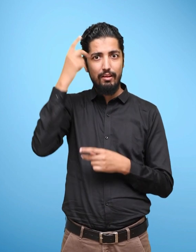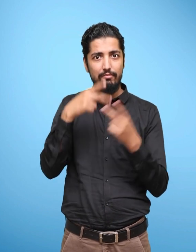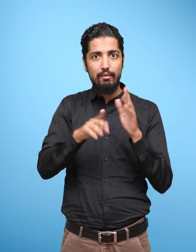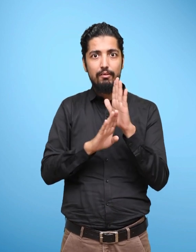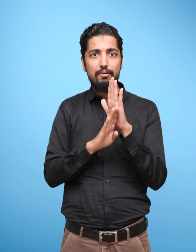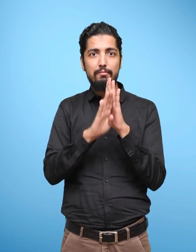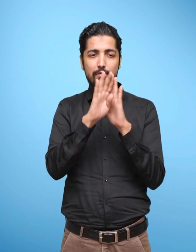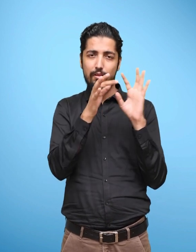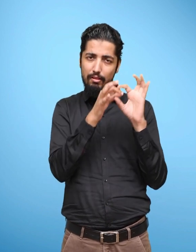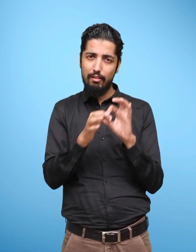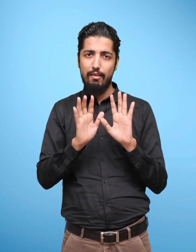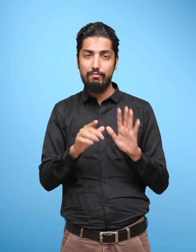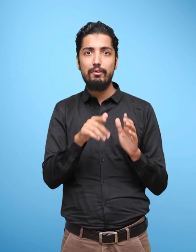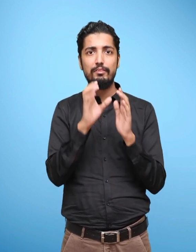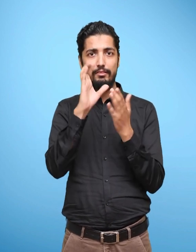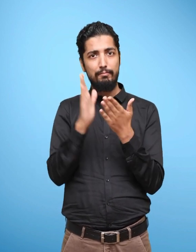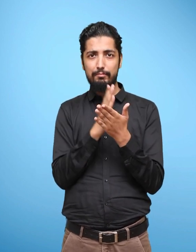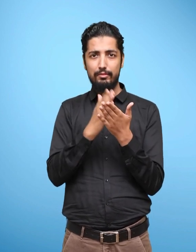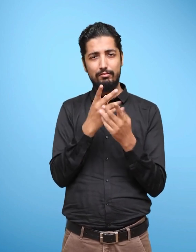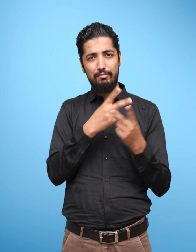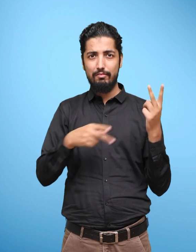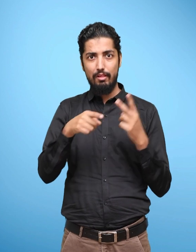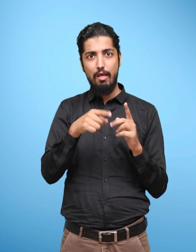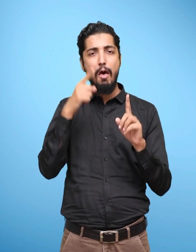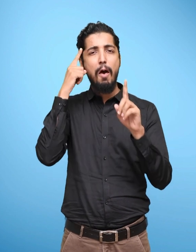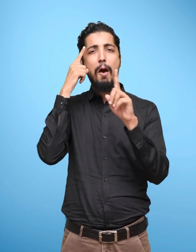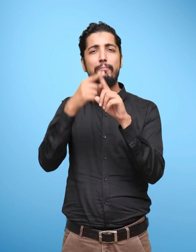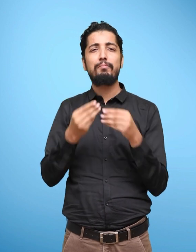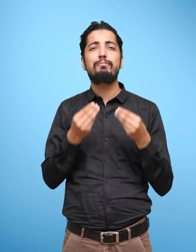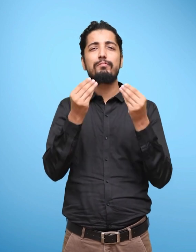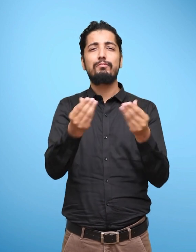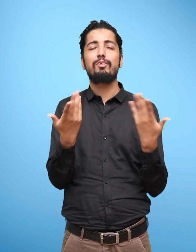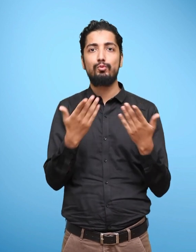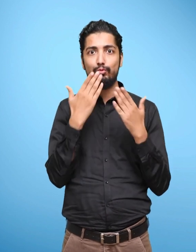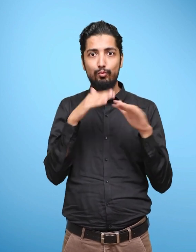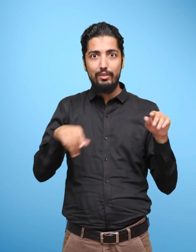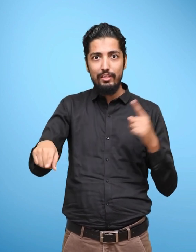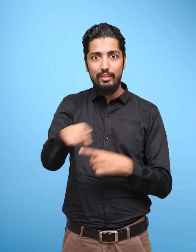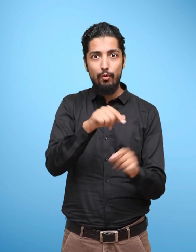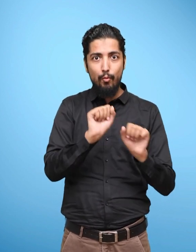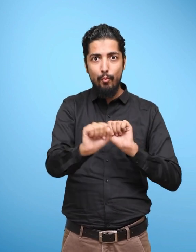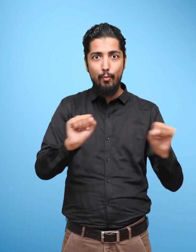The chapters Aim at stimulating Development Of socio-emotional Domain of children